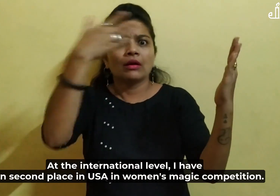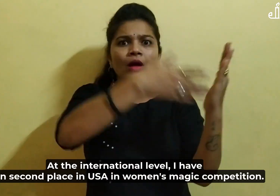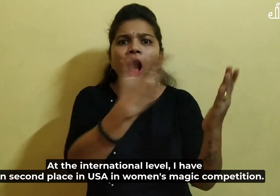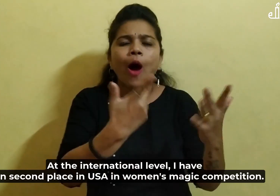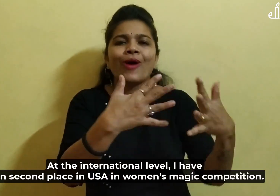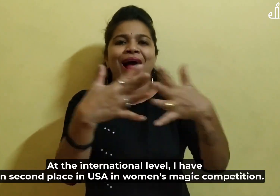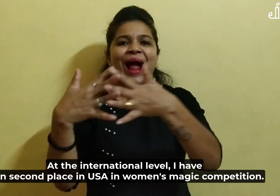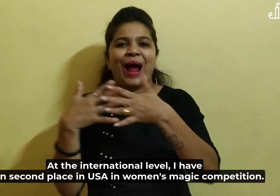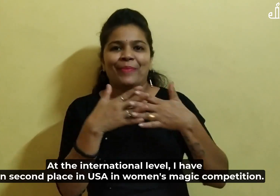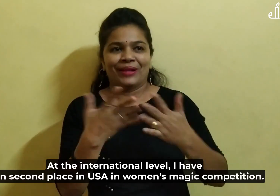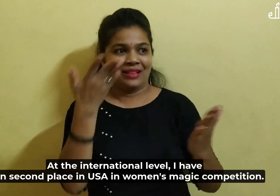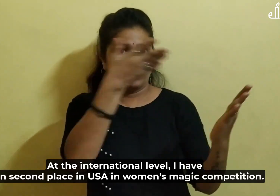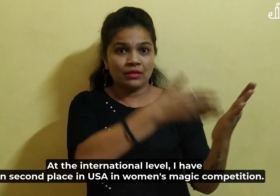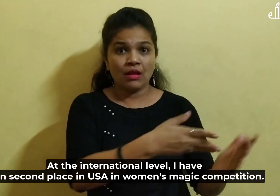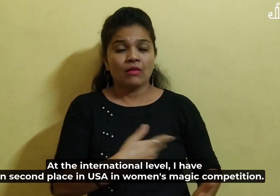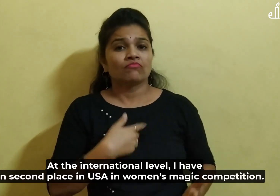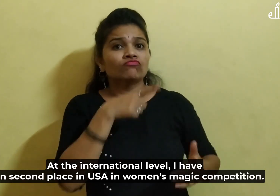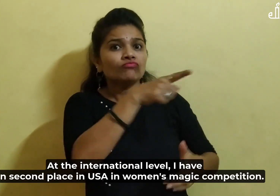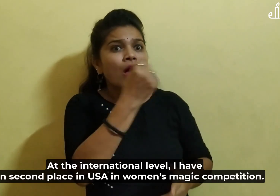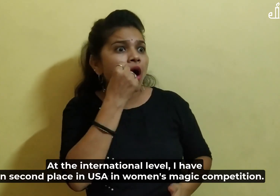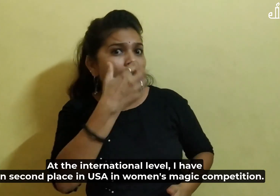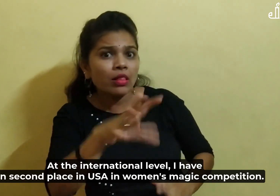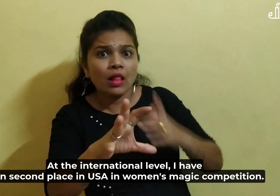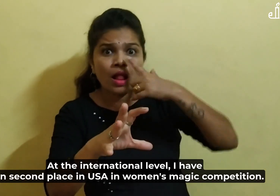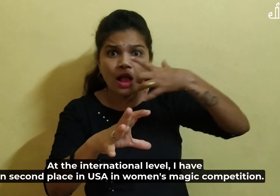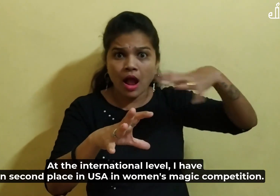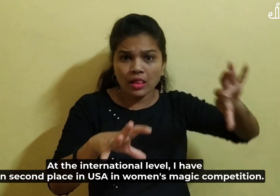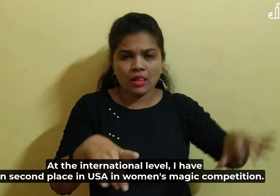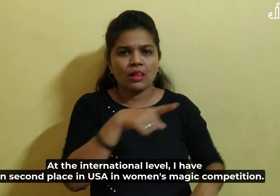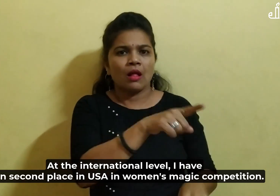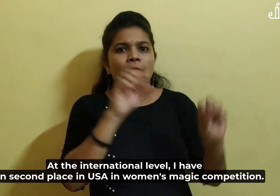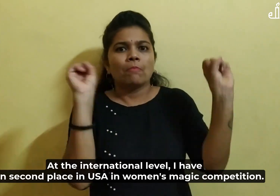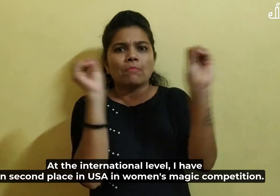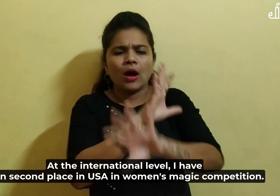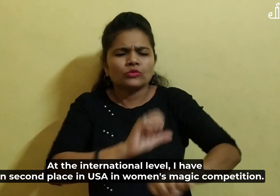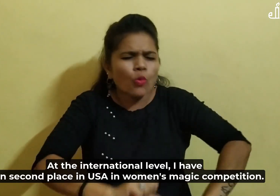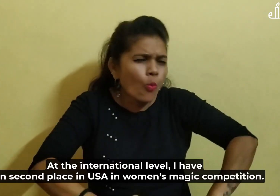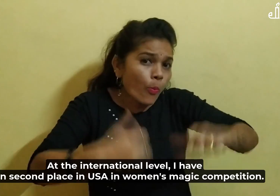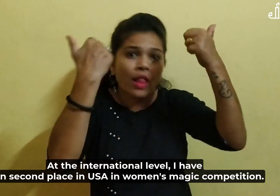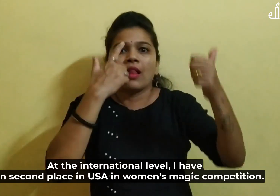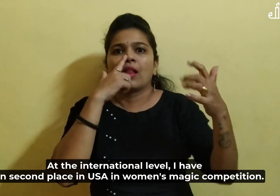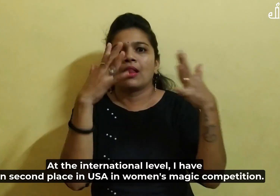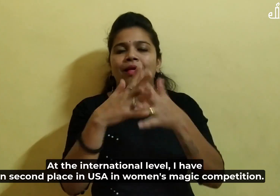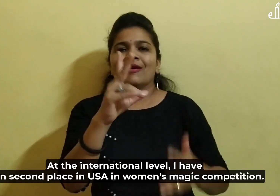आंतराश्ट्य सतर पर मैंने USA महिला जादू प्रतियुगदा में दूसरा स्थान हासिल किया है